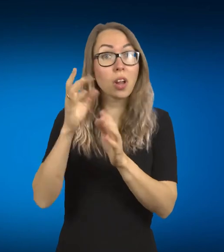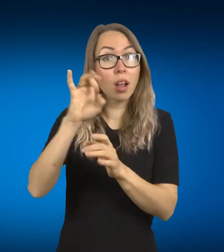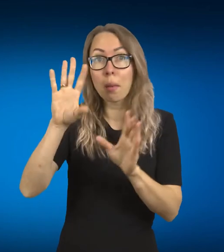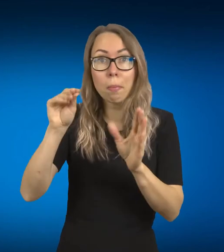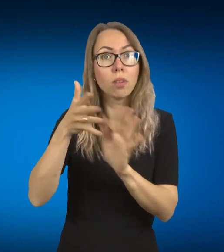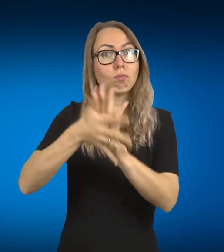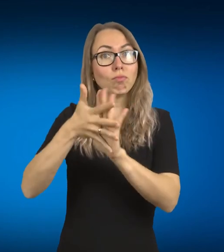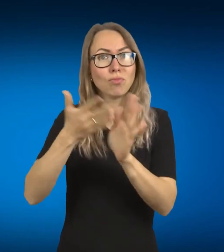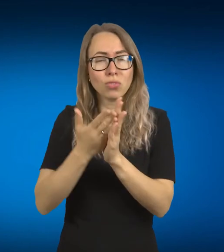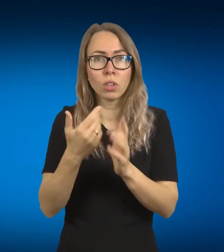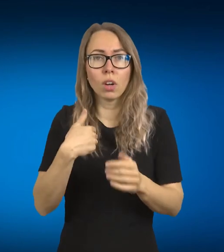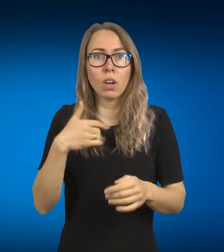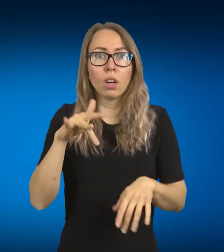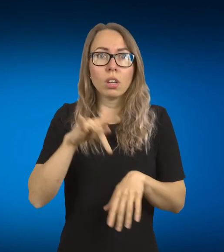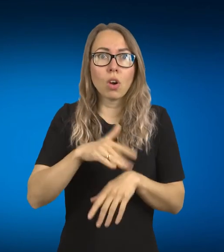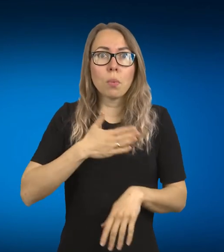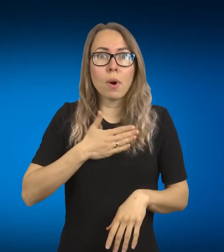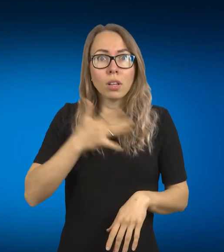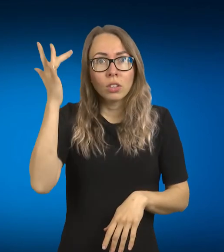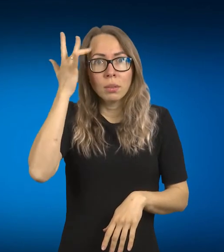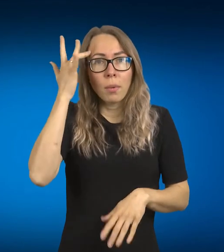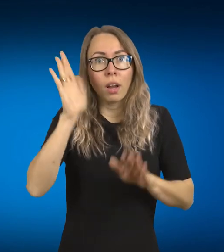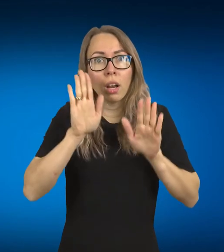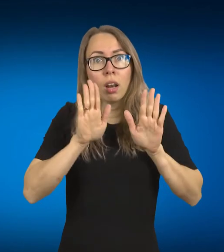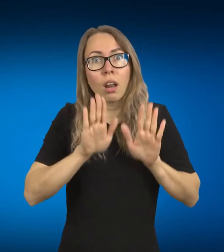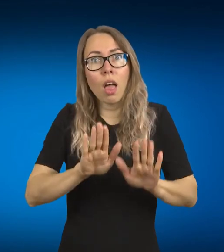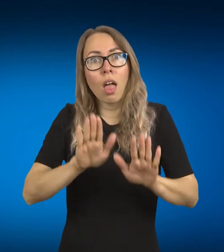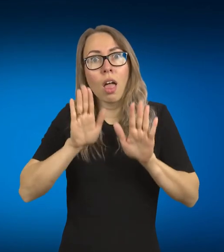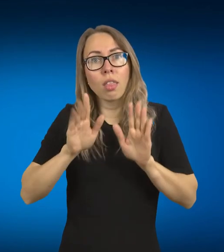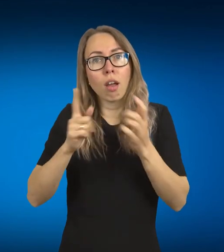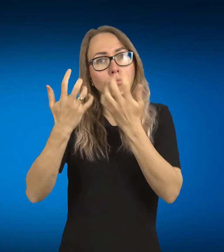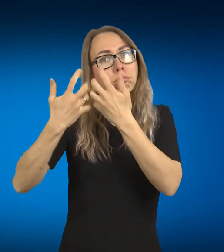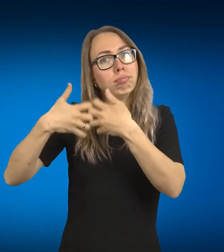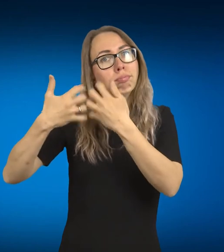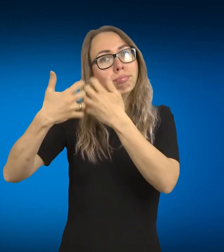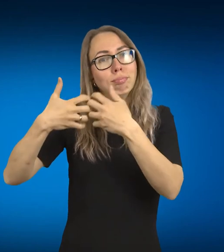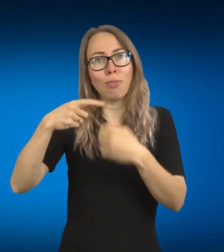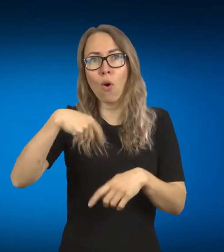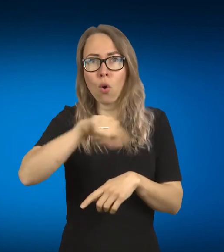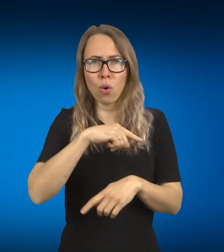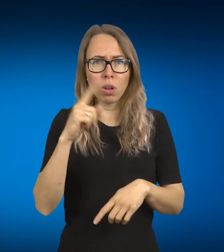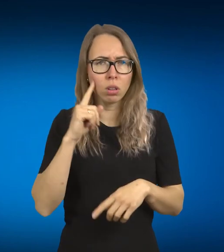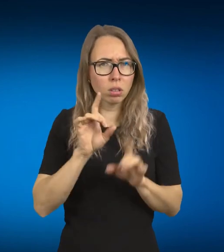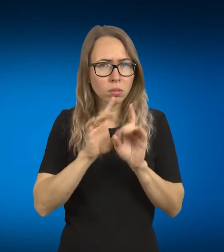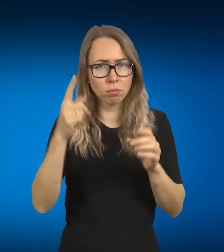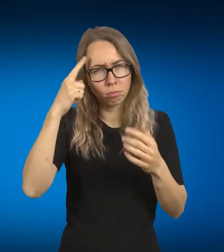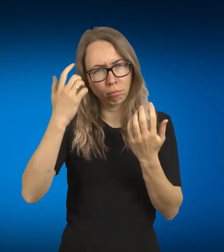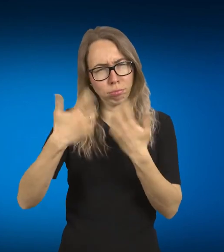sveikia smegenis ir, va, kaip pas juos visai kitaip viskas. O grįžtant prie tų išmanių technologijų, tai